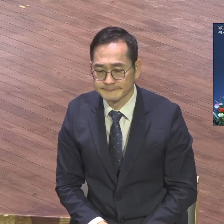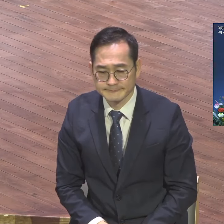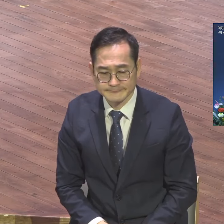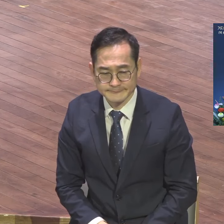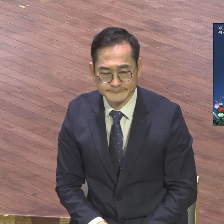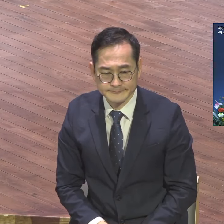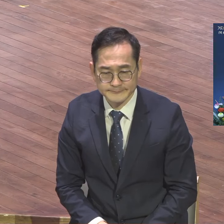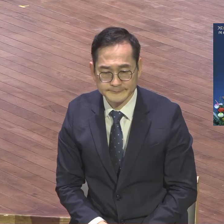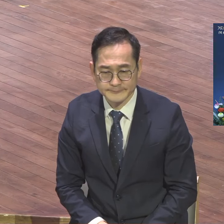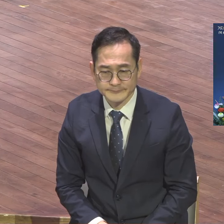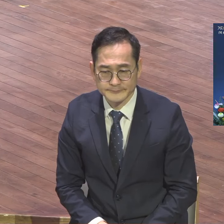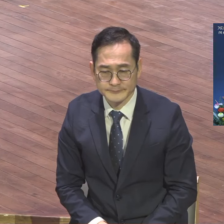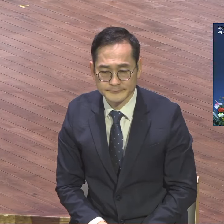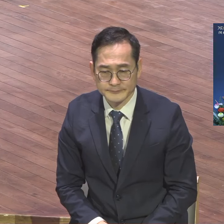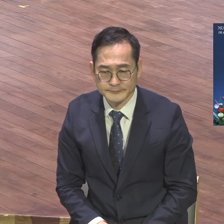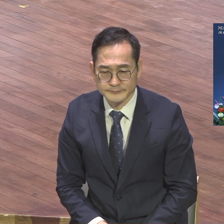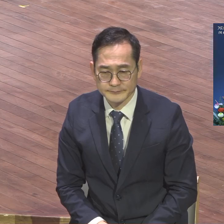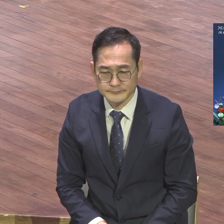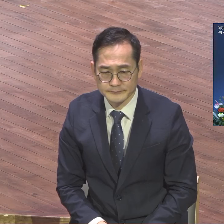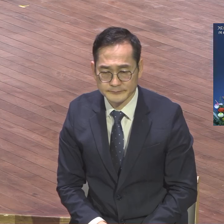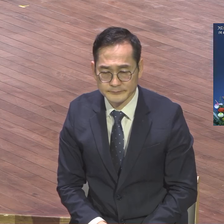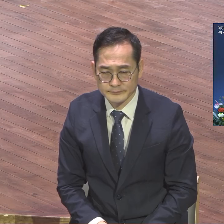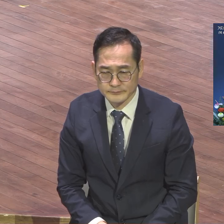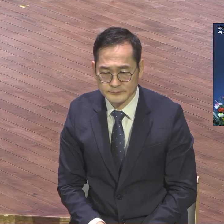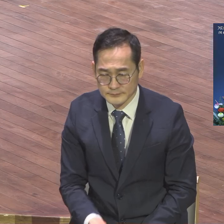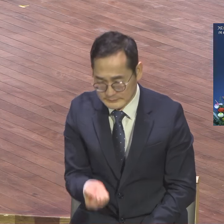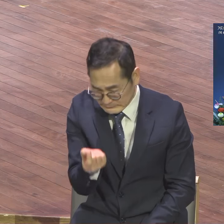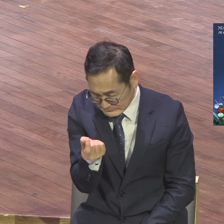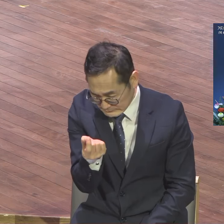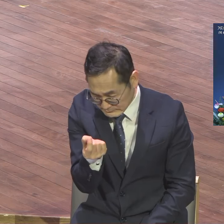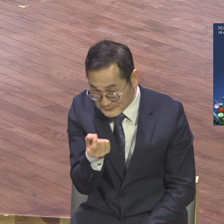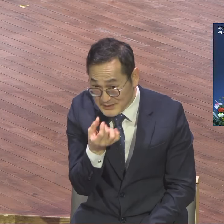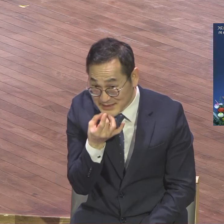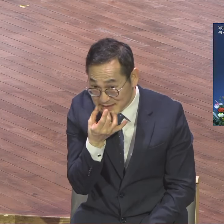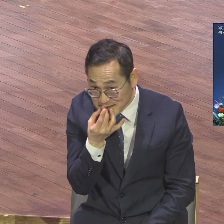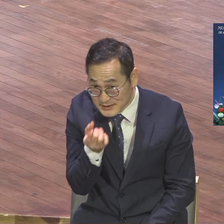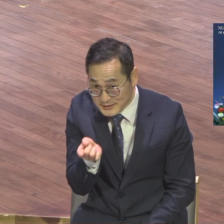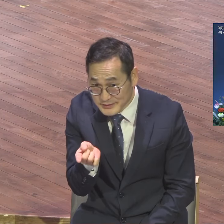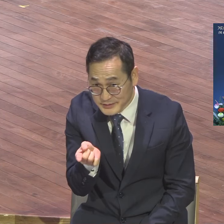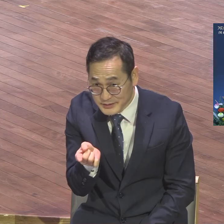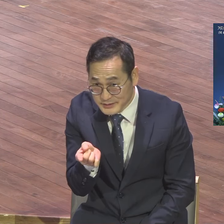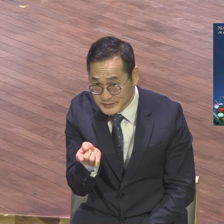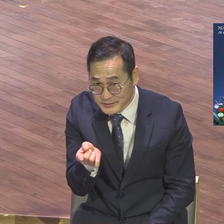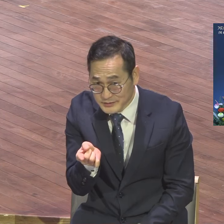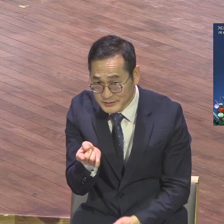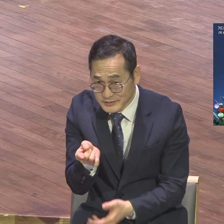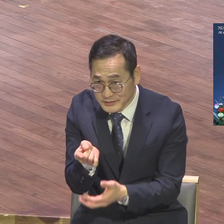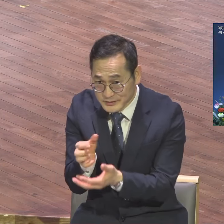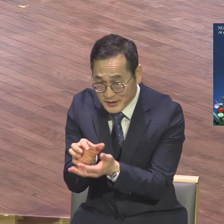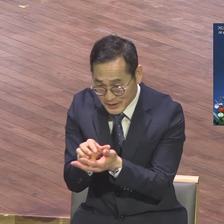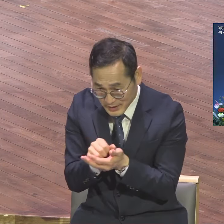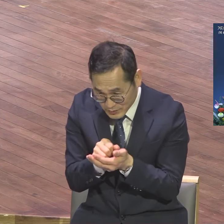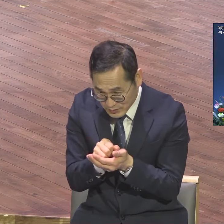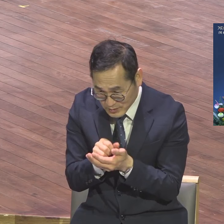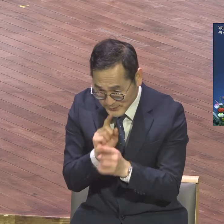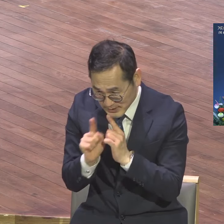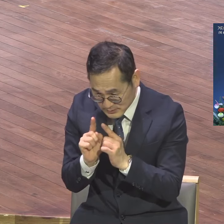교사시 비전을 가지고 언약적 도전을 하면서 영육간의 삶의 장막터가